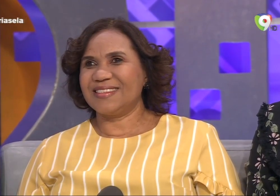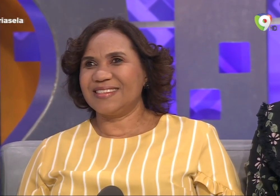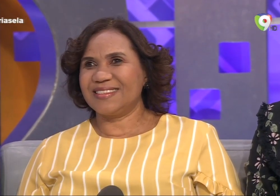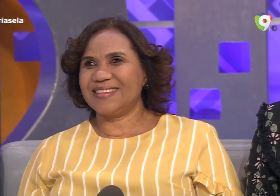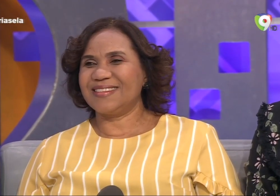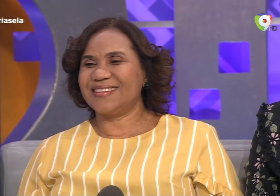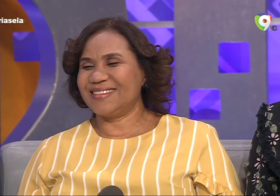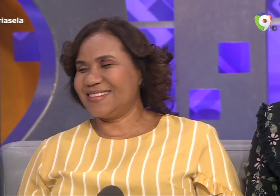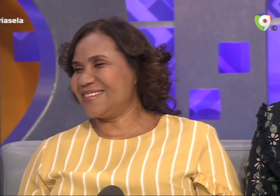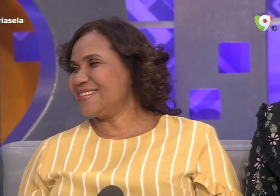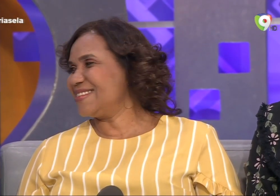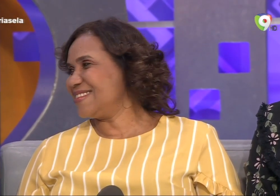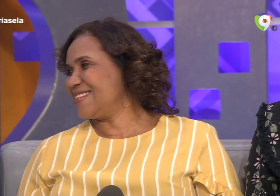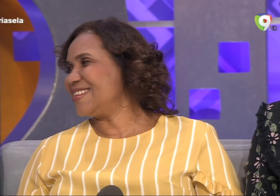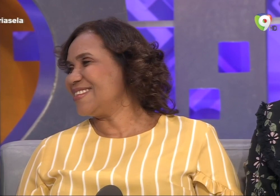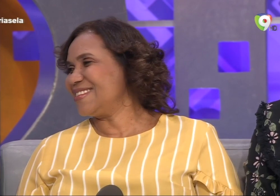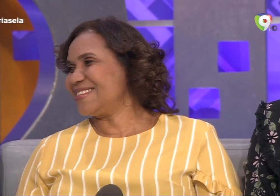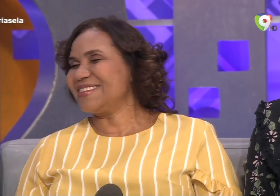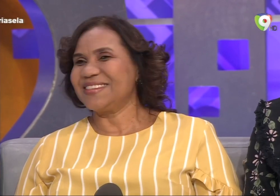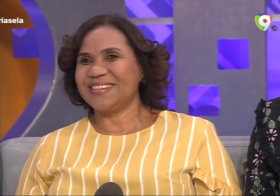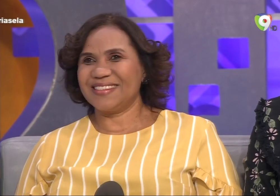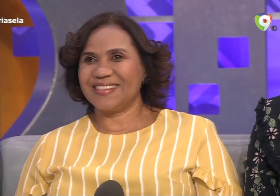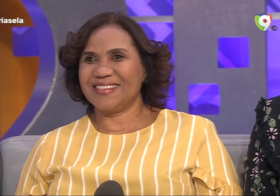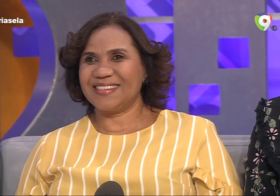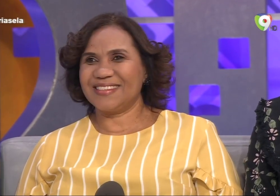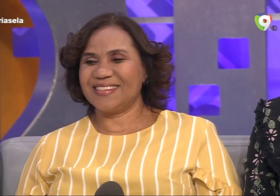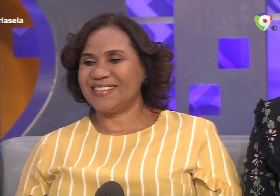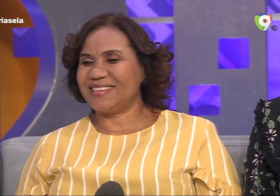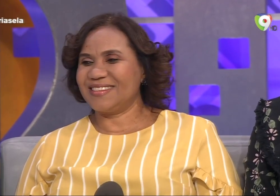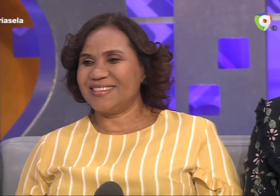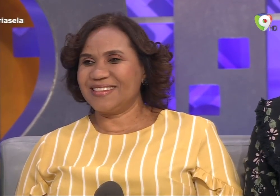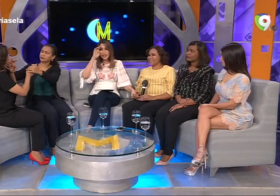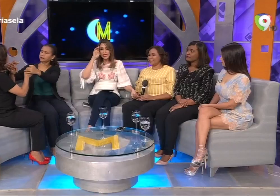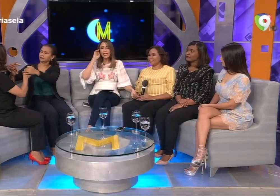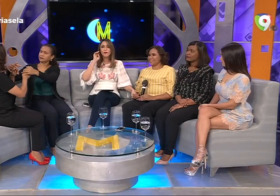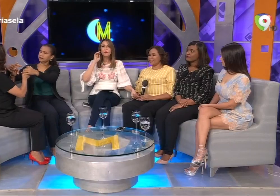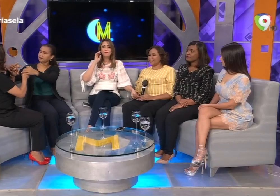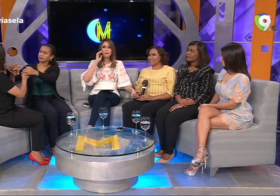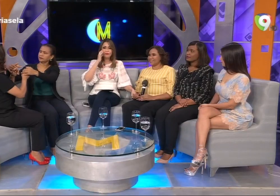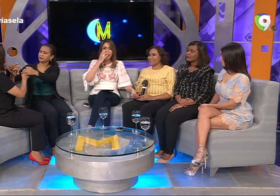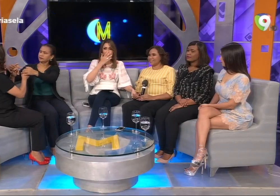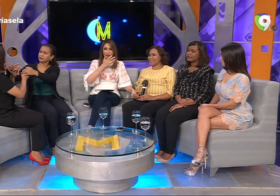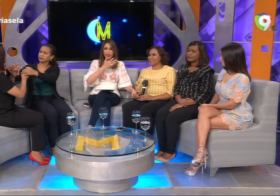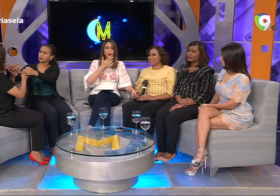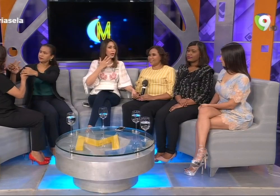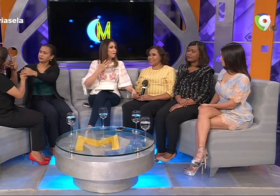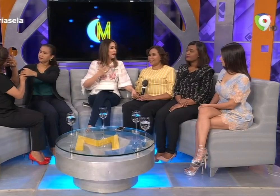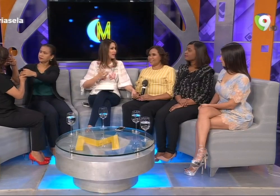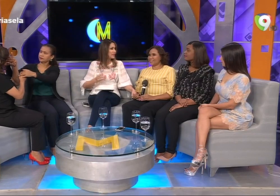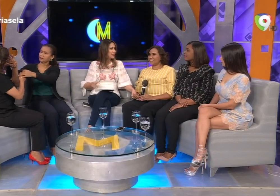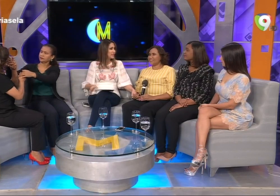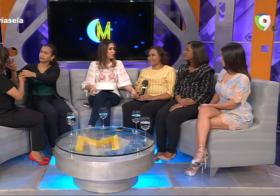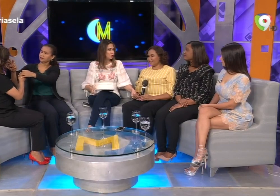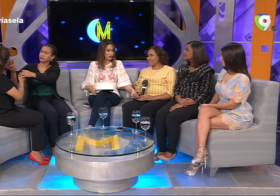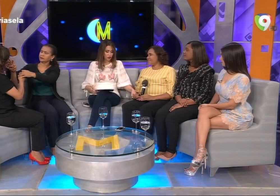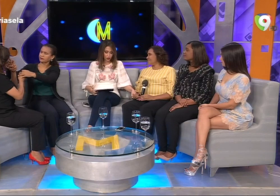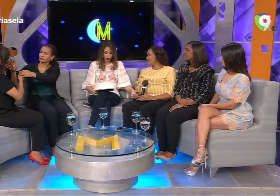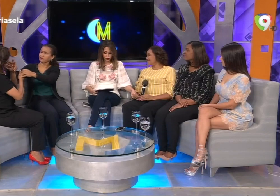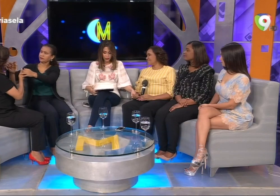de Sordos Ciegos. Ella escucha de un oído y ha perdido gran parte de su visión